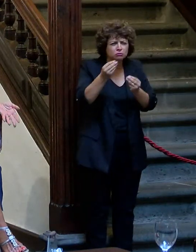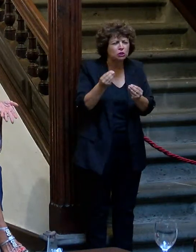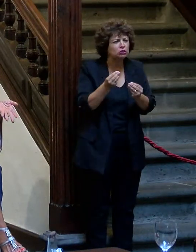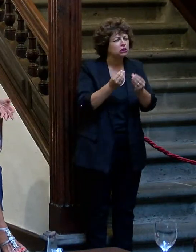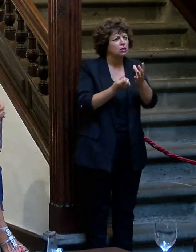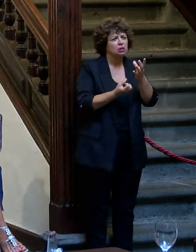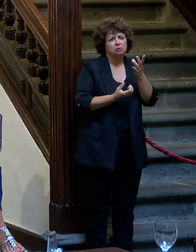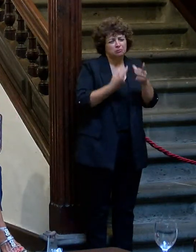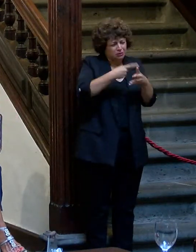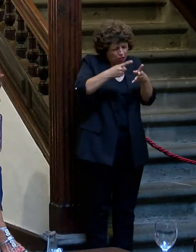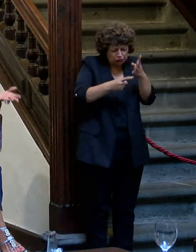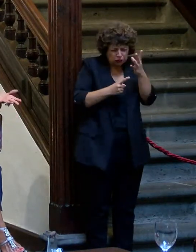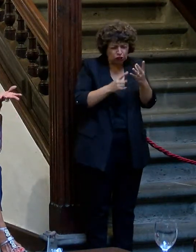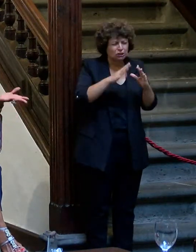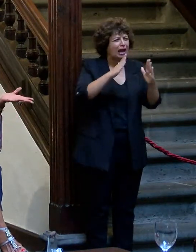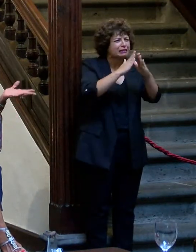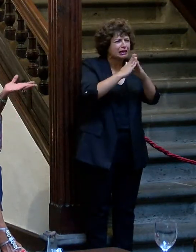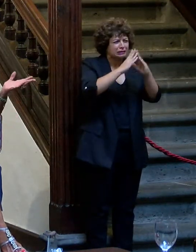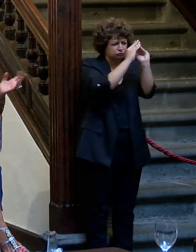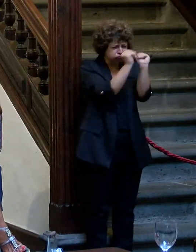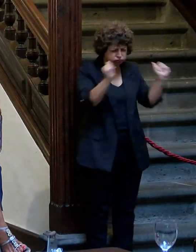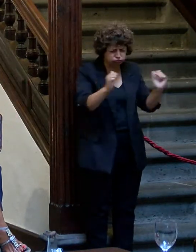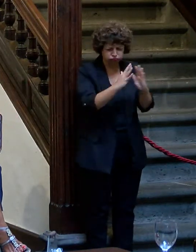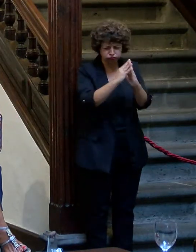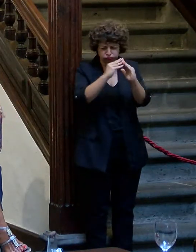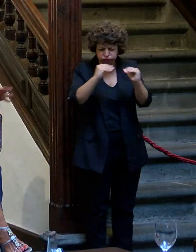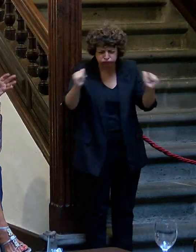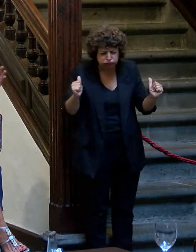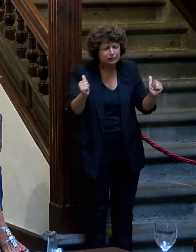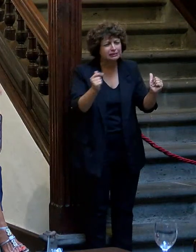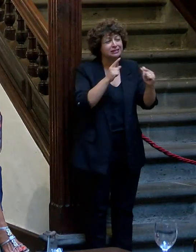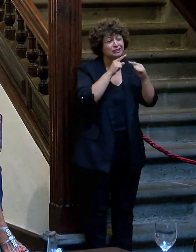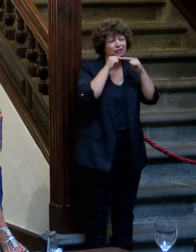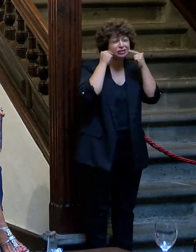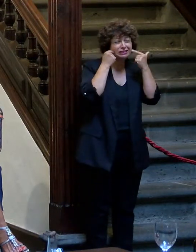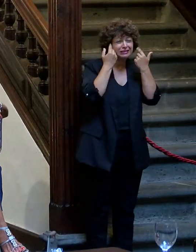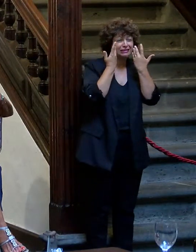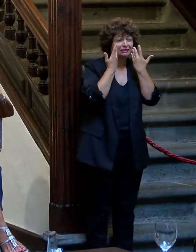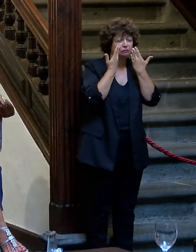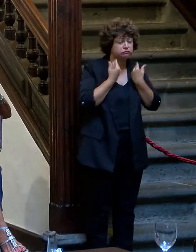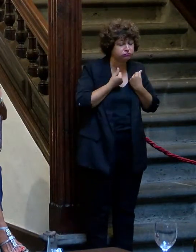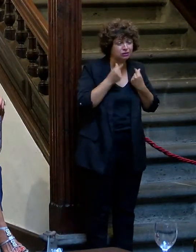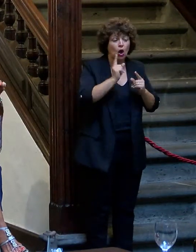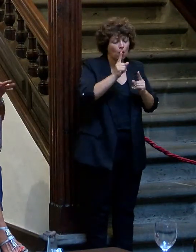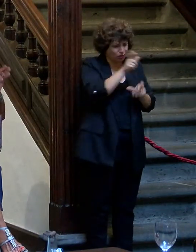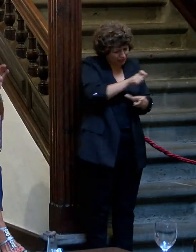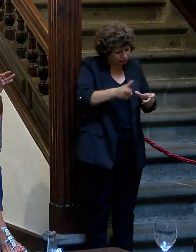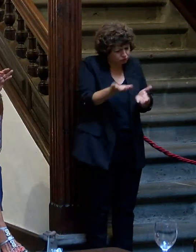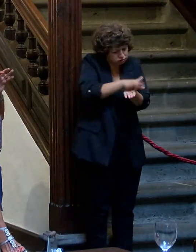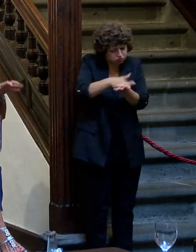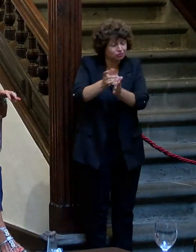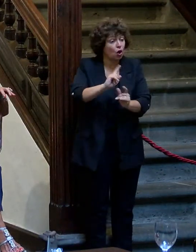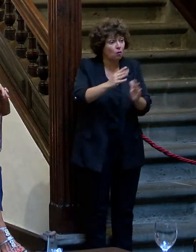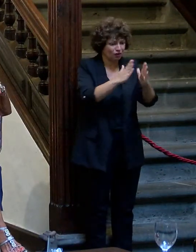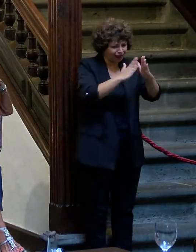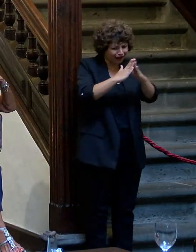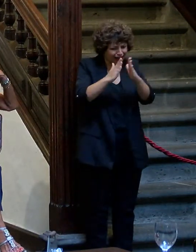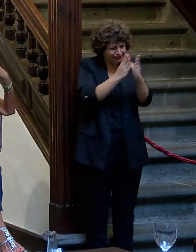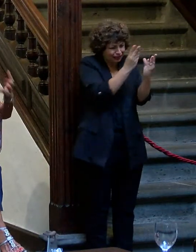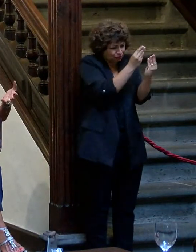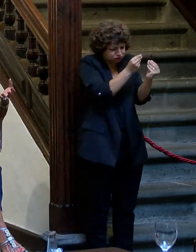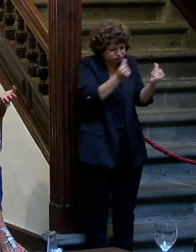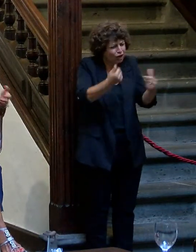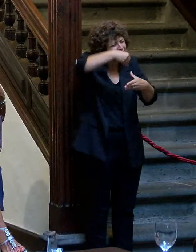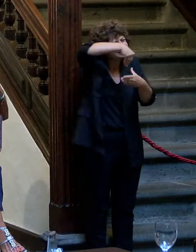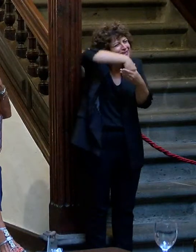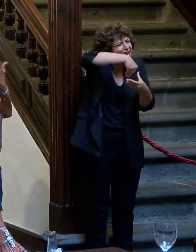trastornos, muchas casas arrasadas, muchas visas borradas, no porque hayan perdido a las personas, pero sí porque las casas no son las casas, son el